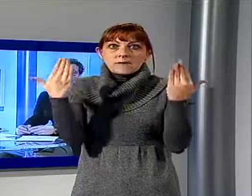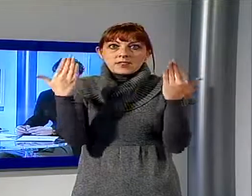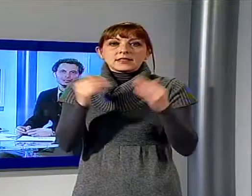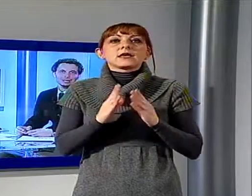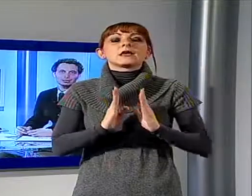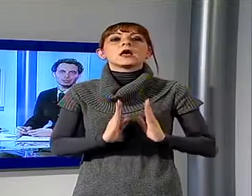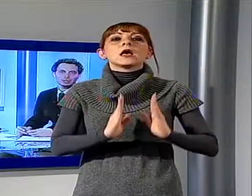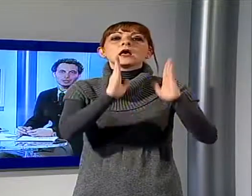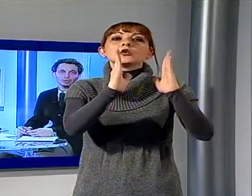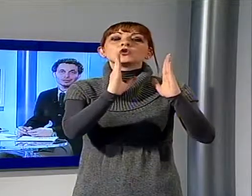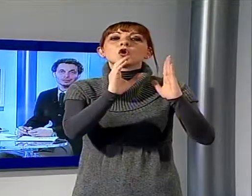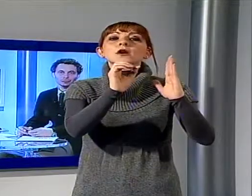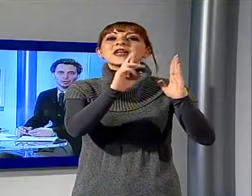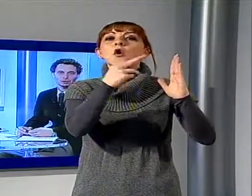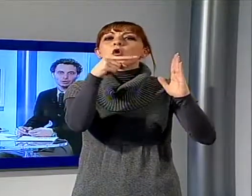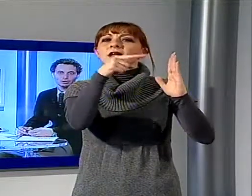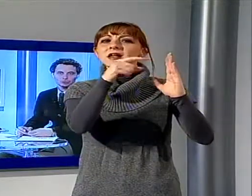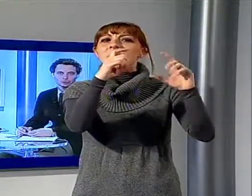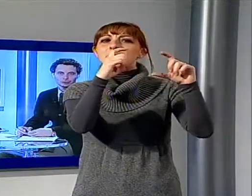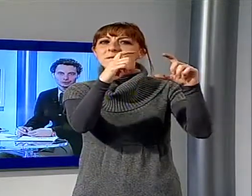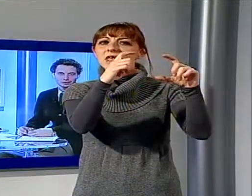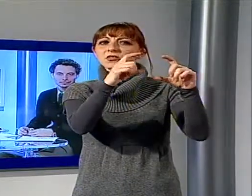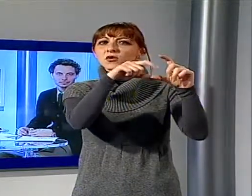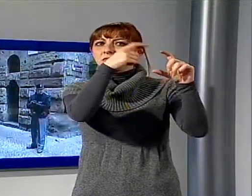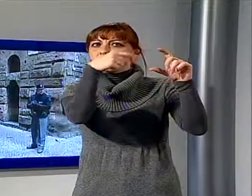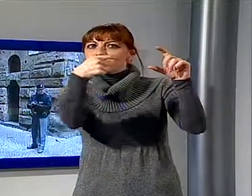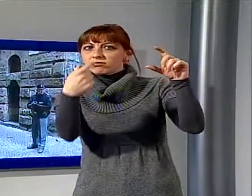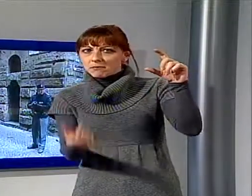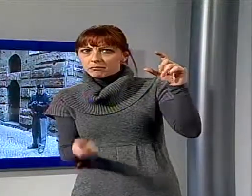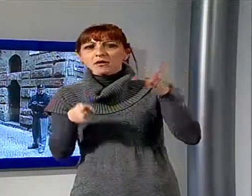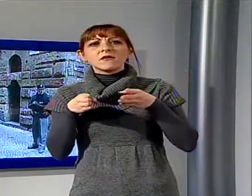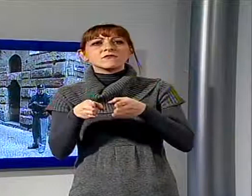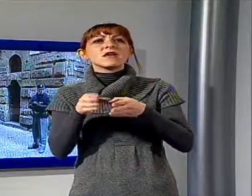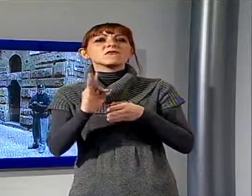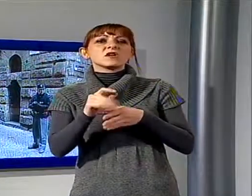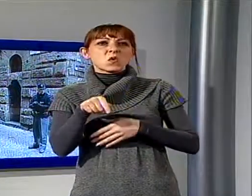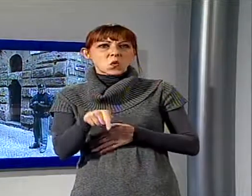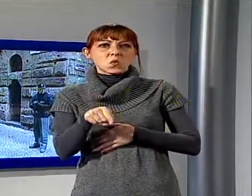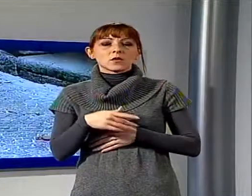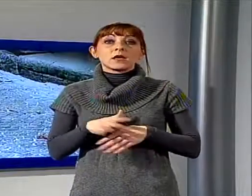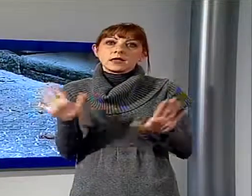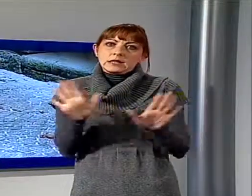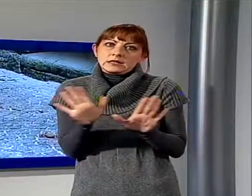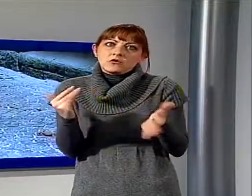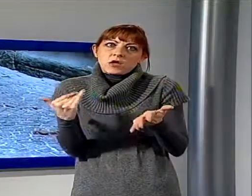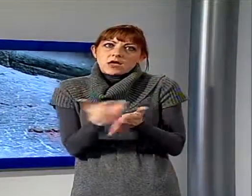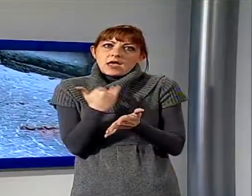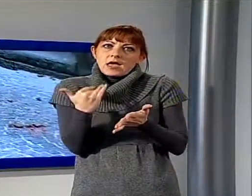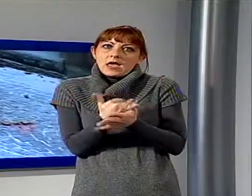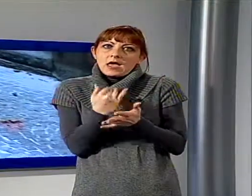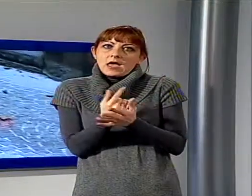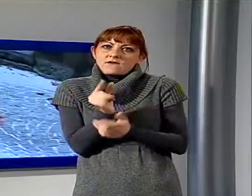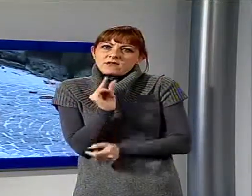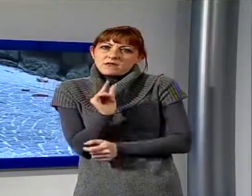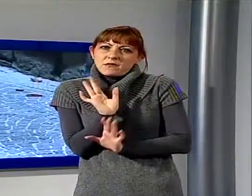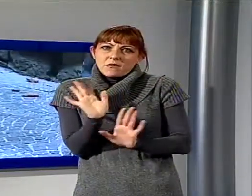tetto della Torre delle Ore che ha sfiorato due turisti. Una tragedia sfiorata. Si può senza dubbio definire